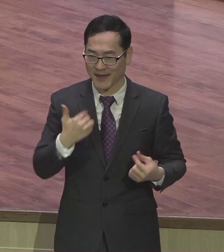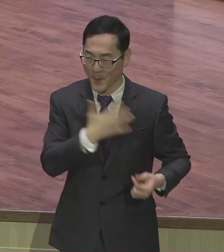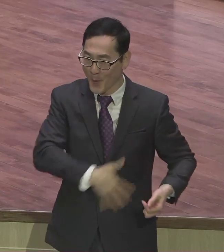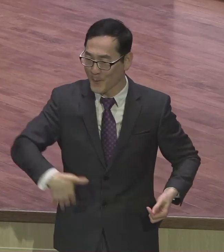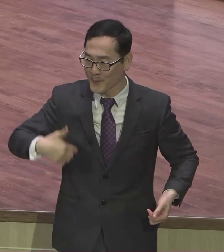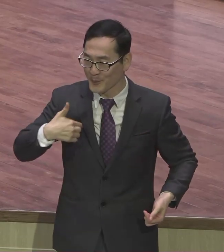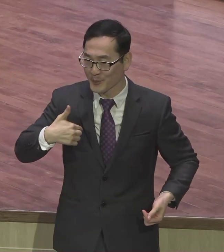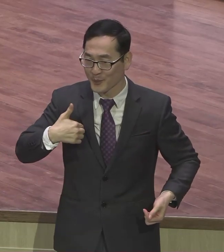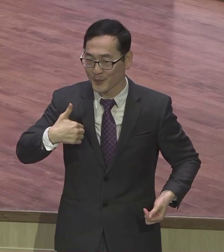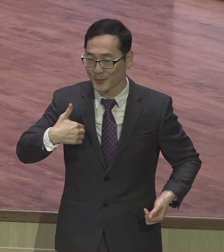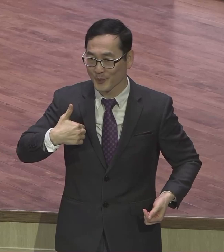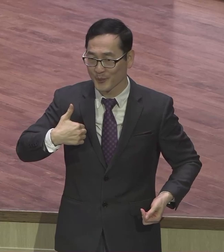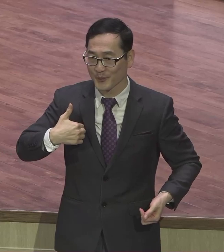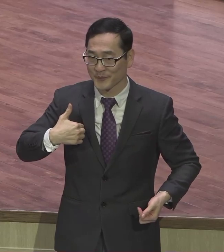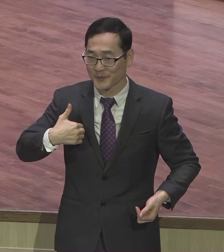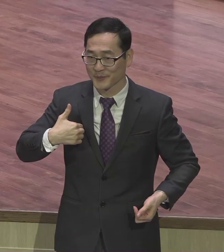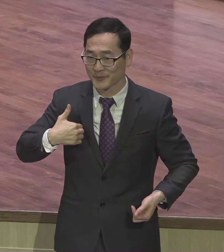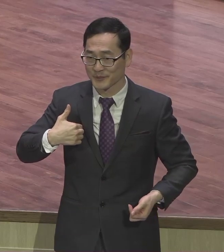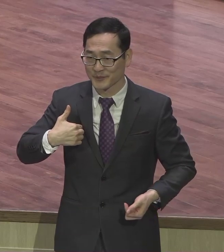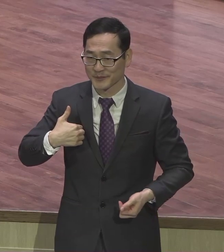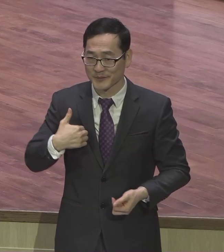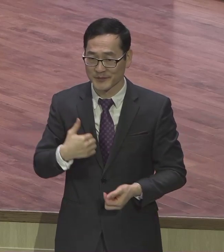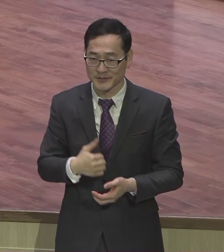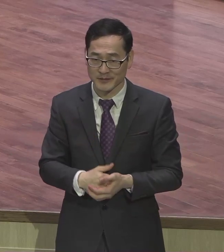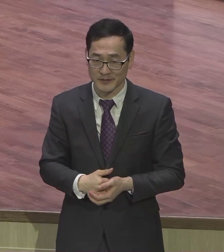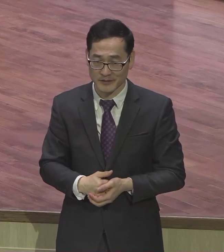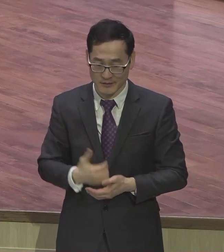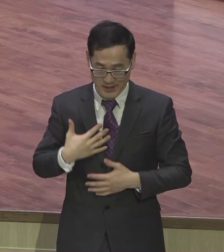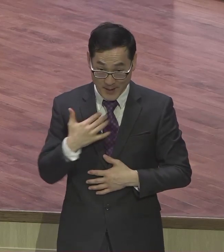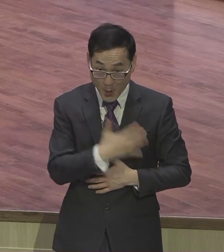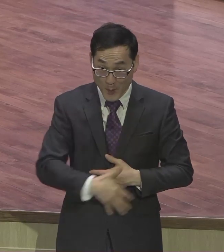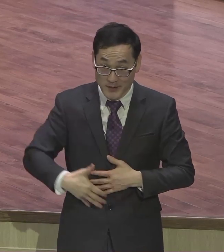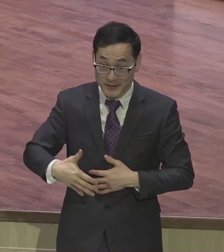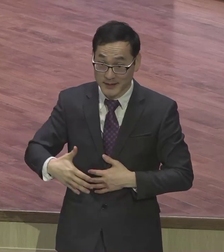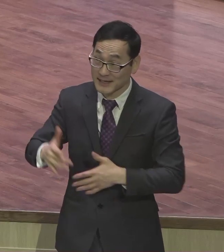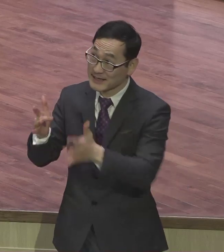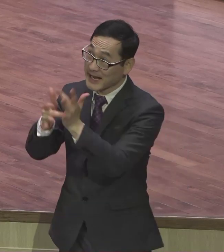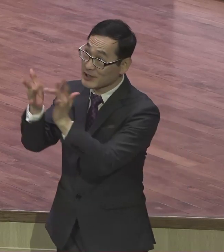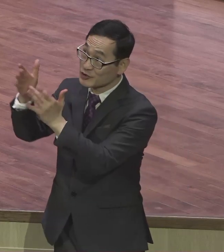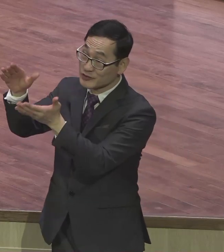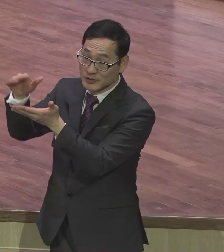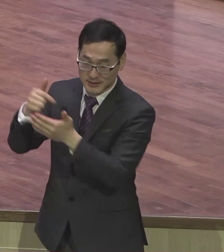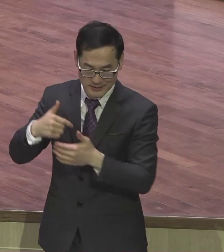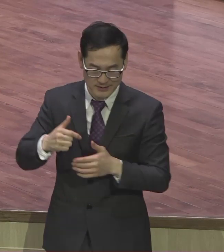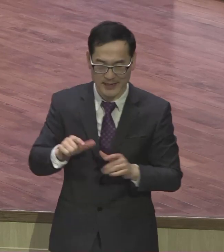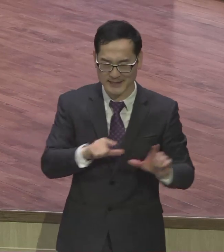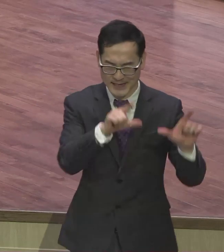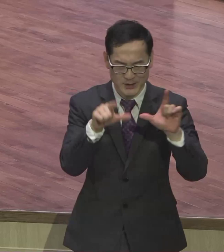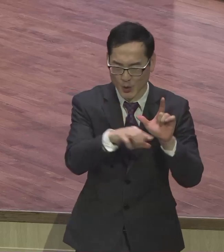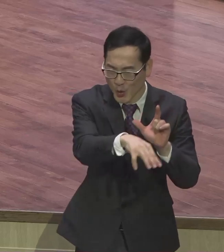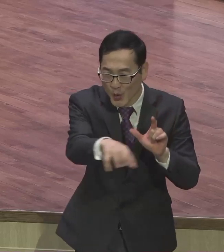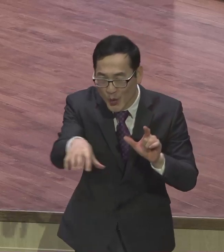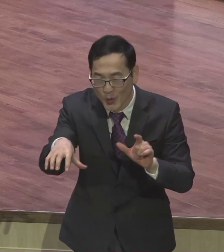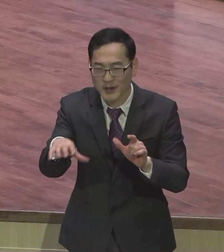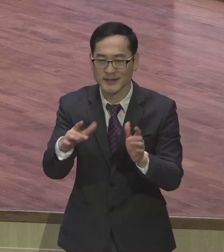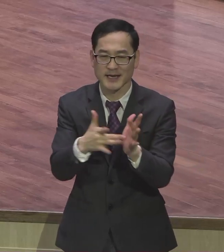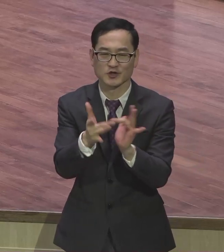백성은요 우리 몸은 우리 몸은 뭐요 여러분이 삶 속에서 그리스도의 영광을